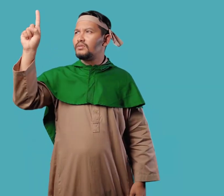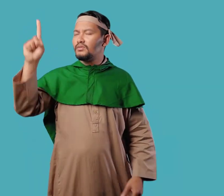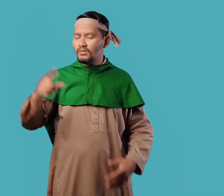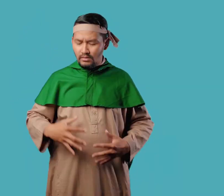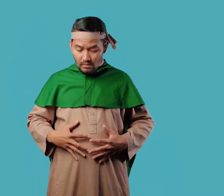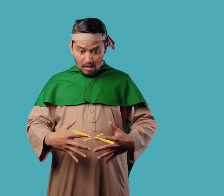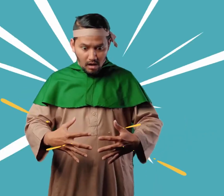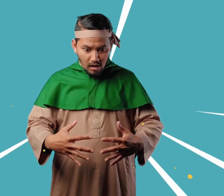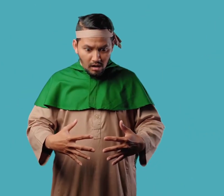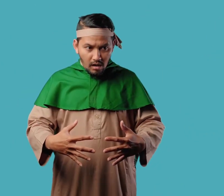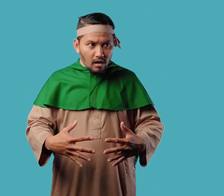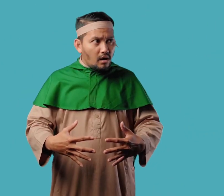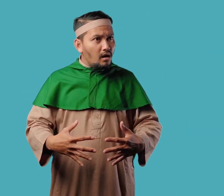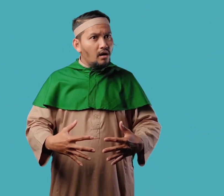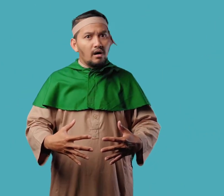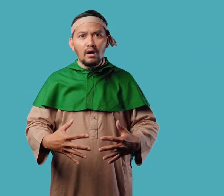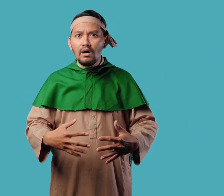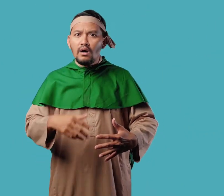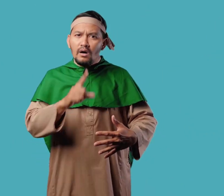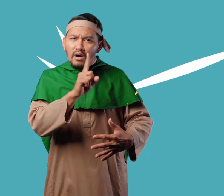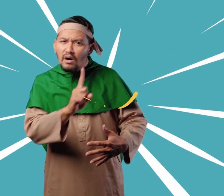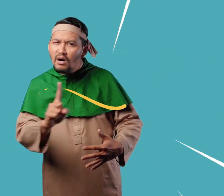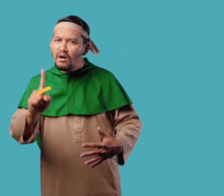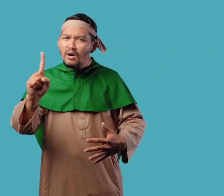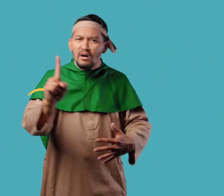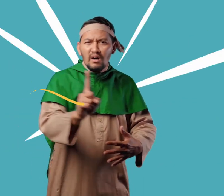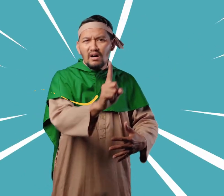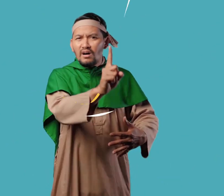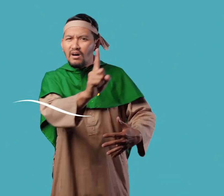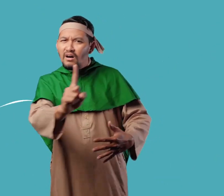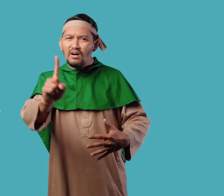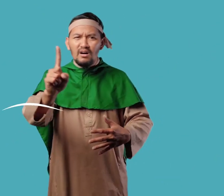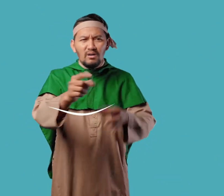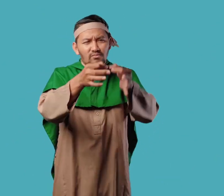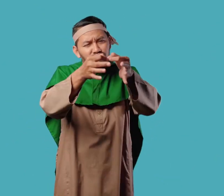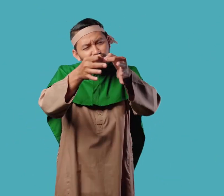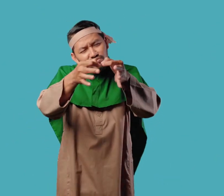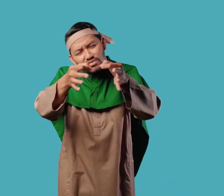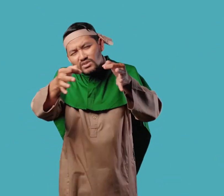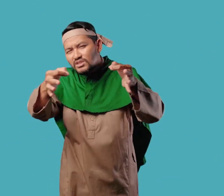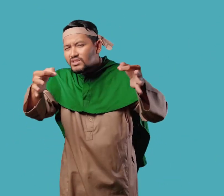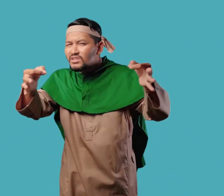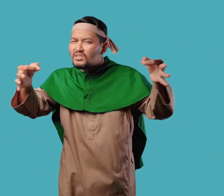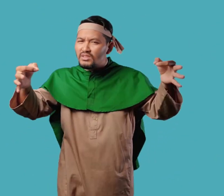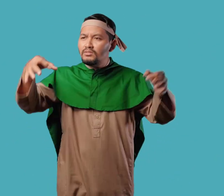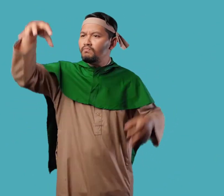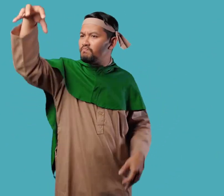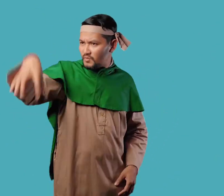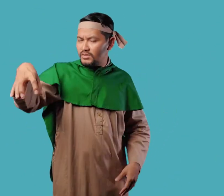Hari berlalu dan tiba waktunya Mariam melahirkan Dia pun pergi ke tempat yang sunyi yang